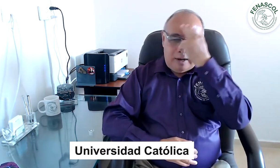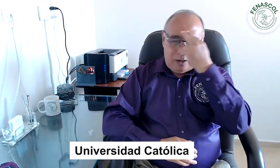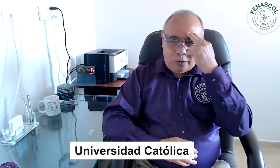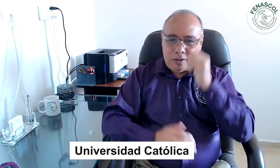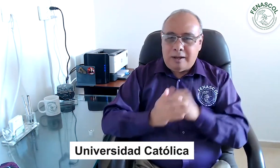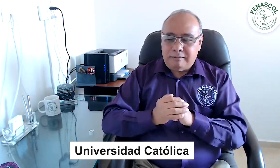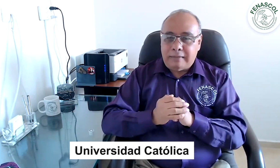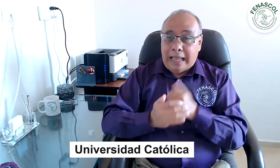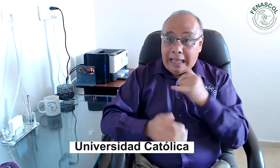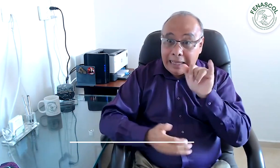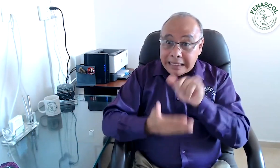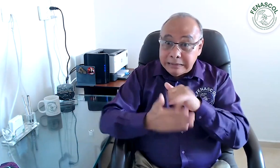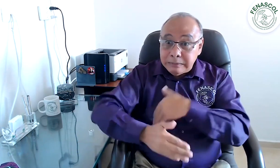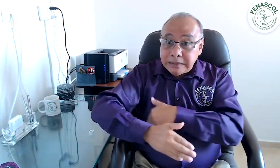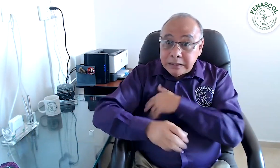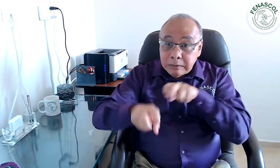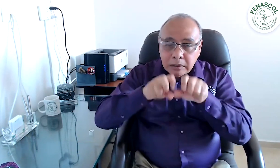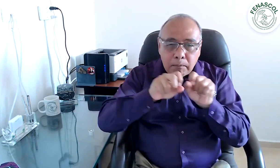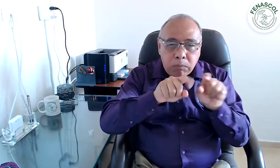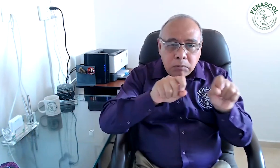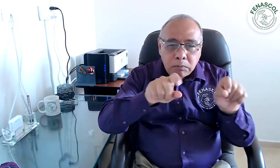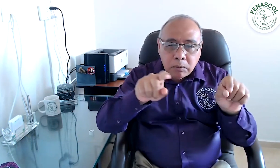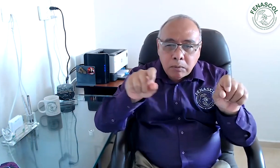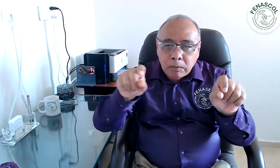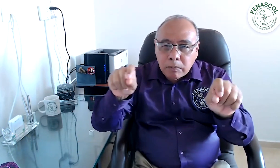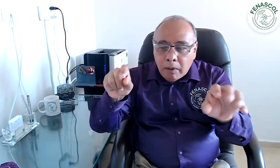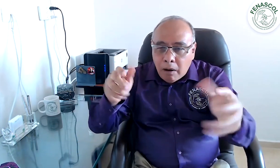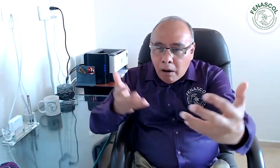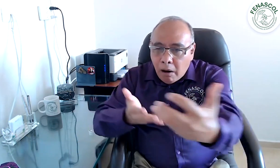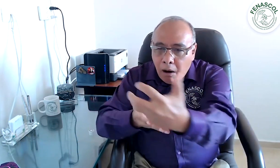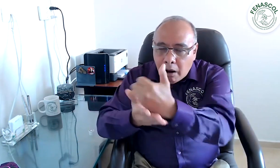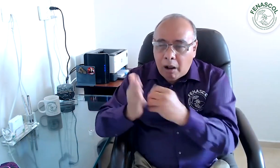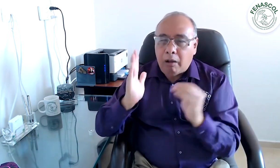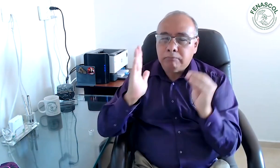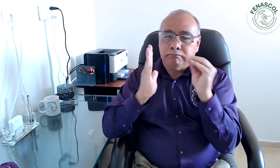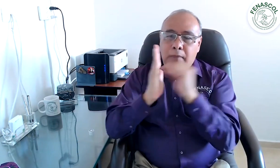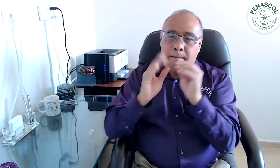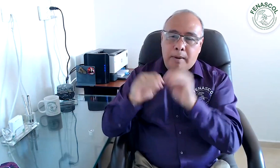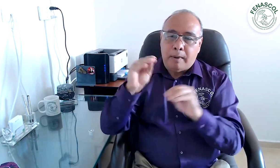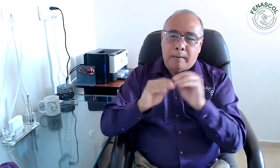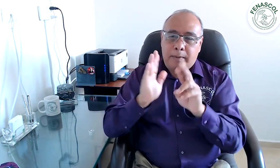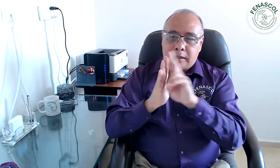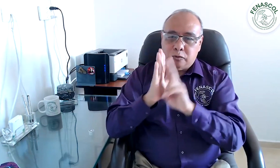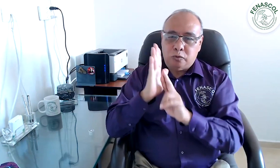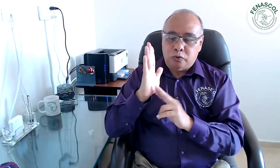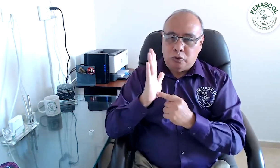Universidad Católica. A partir de esta consultoría se hace la construcción de la